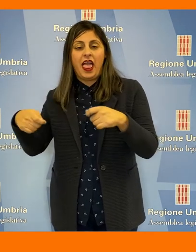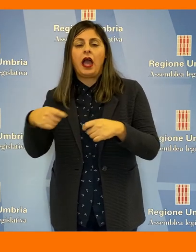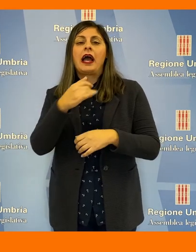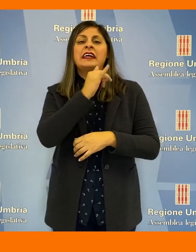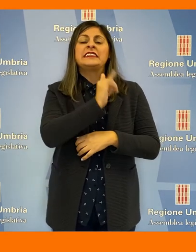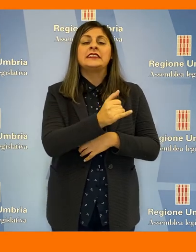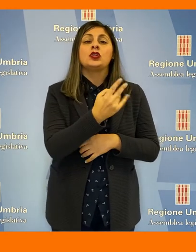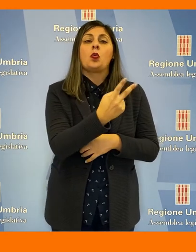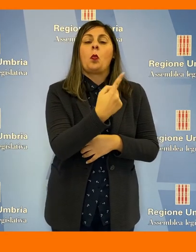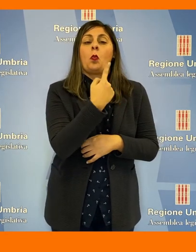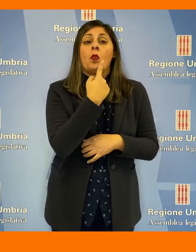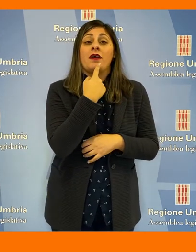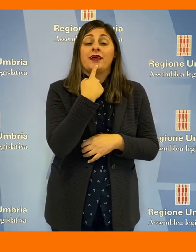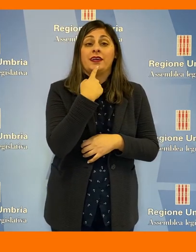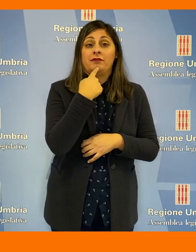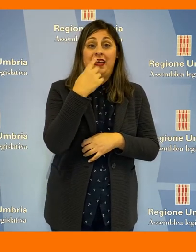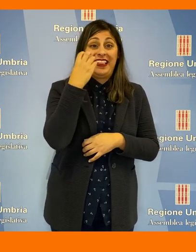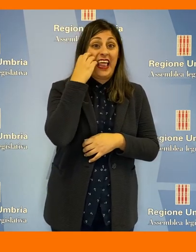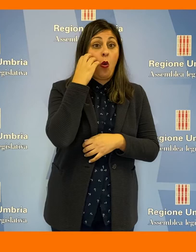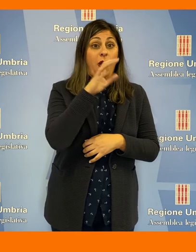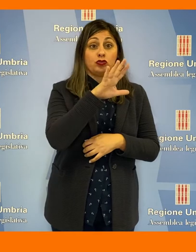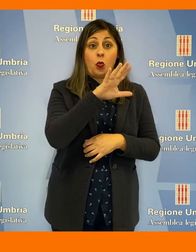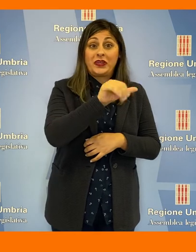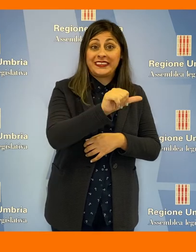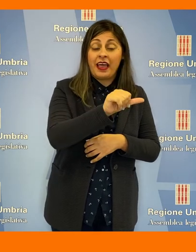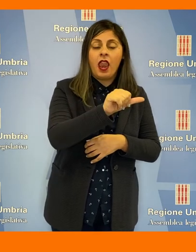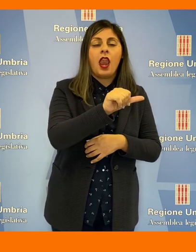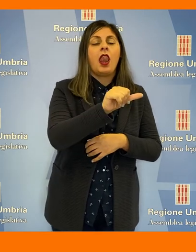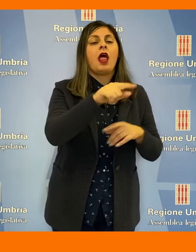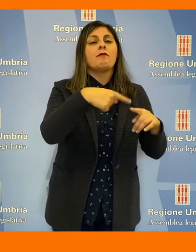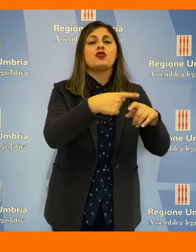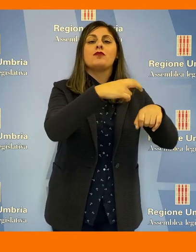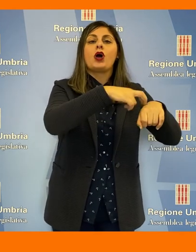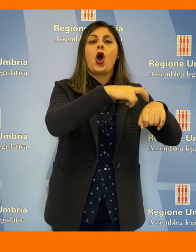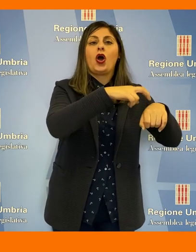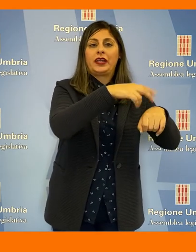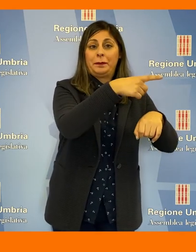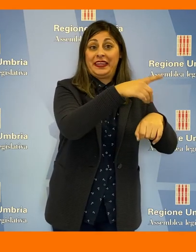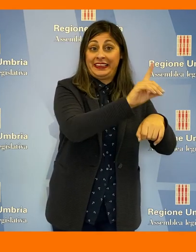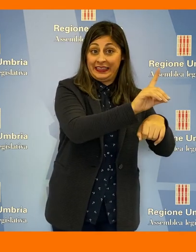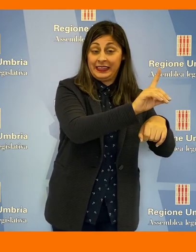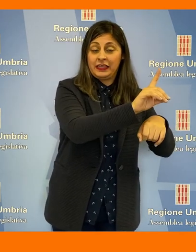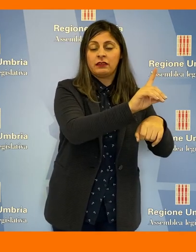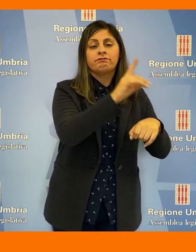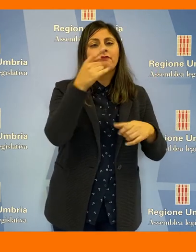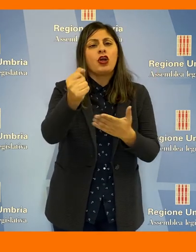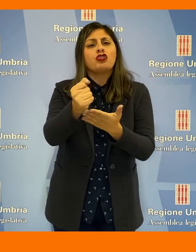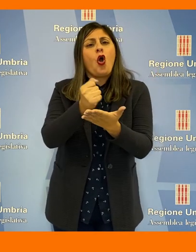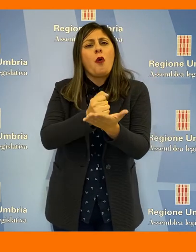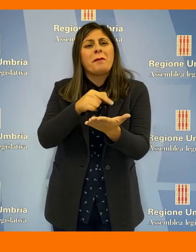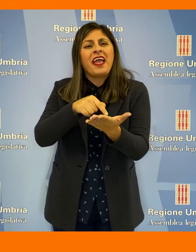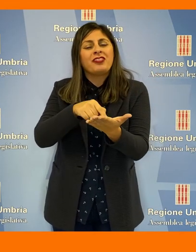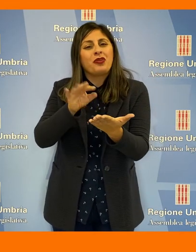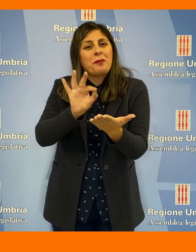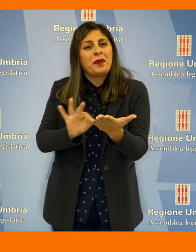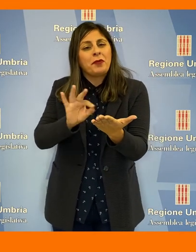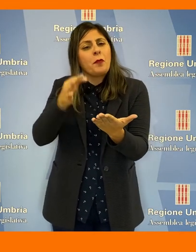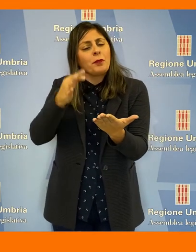sì del presidente Thomas De Luca del Movimento 5 Stelle e Tommaso Bori del PD, il documento predisposto